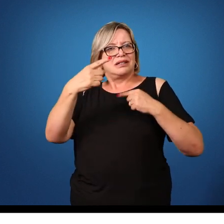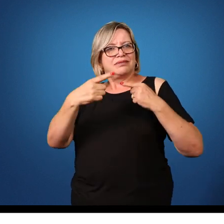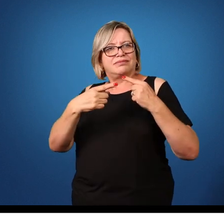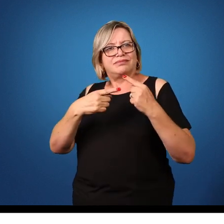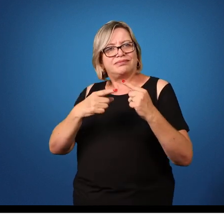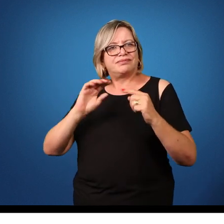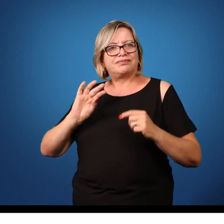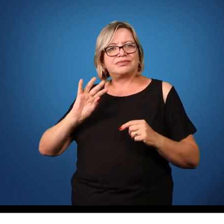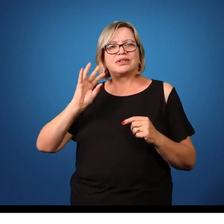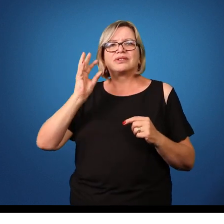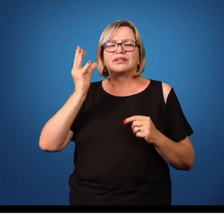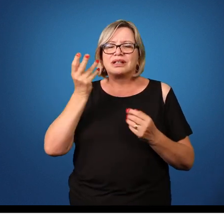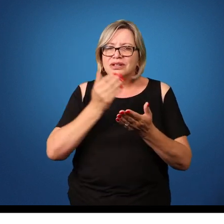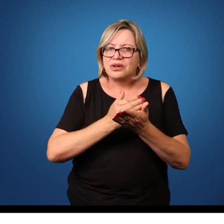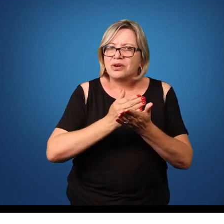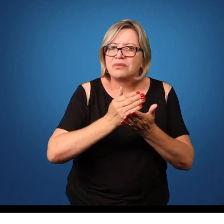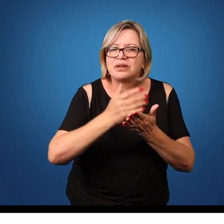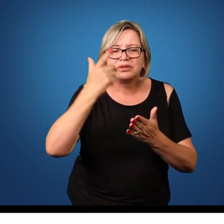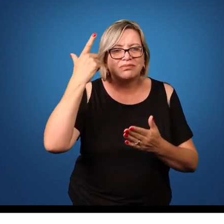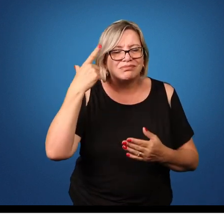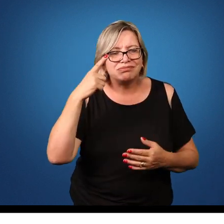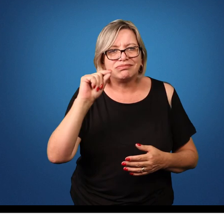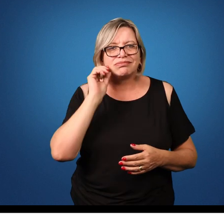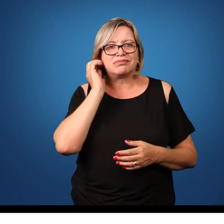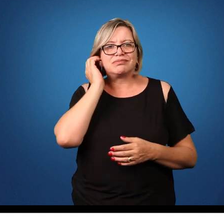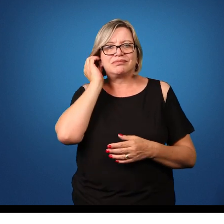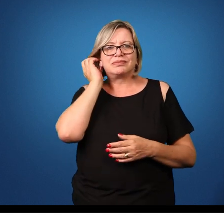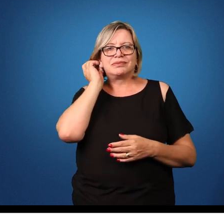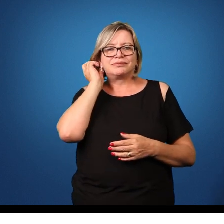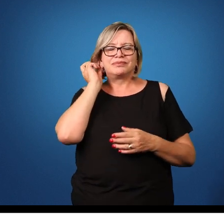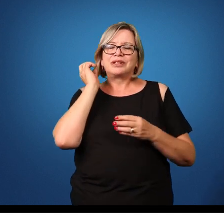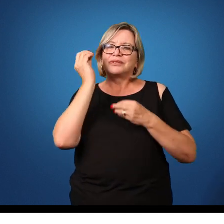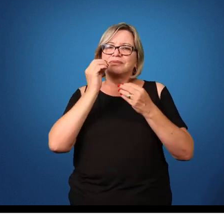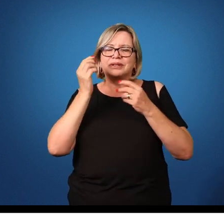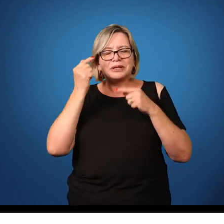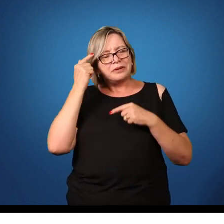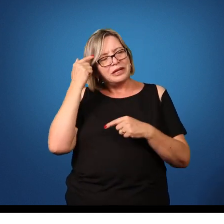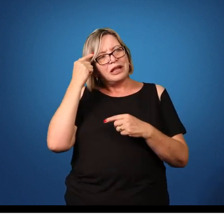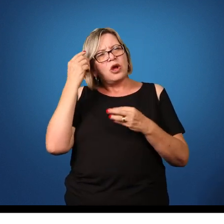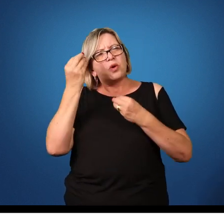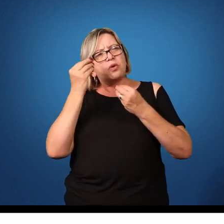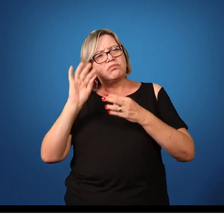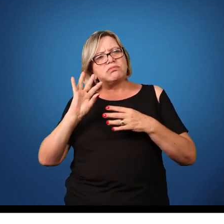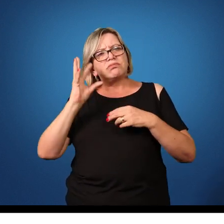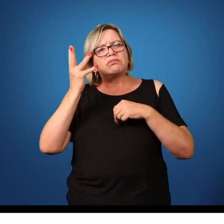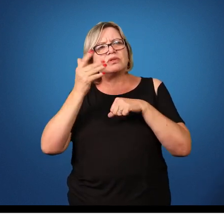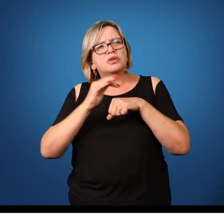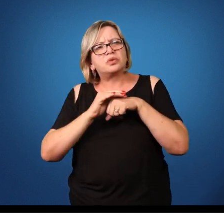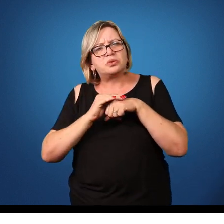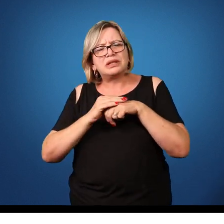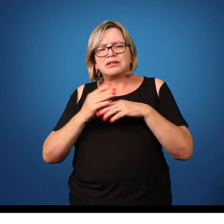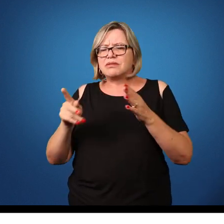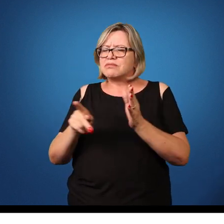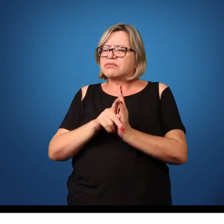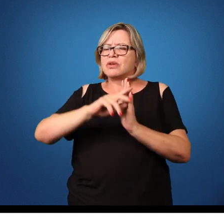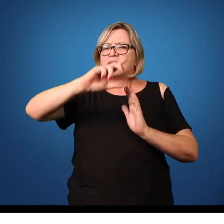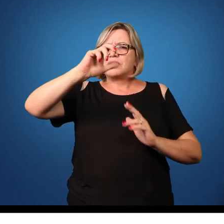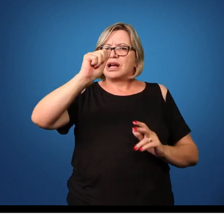ocorre a reprodução sexuada. Aí vem a grande pergunta, né, como se contaminar por áscarice lumbricoides?